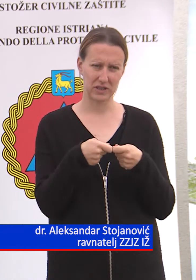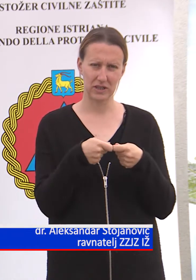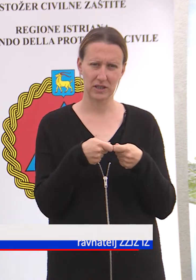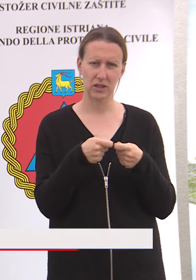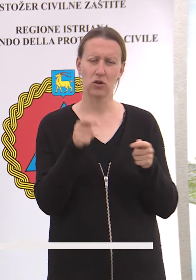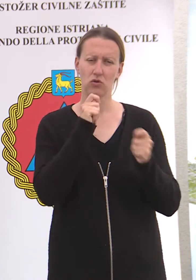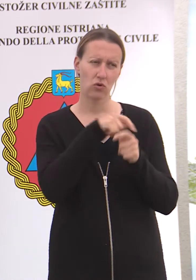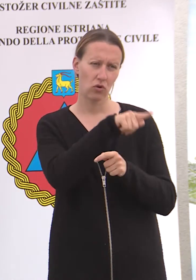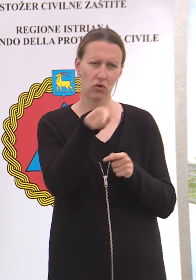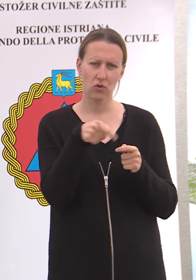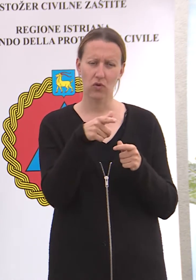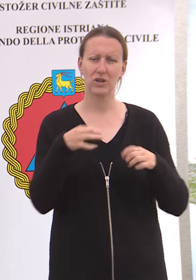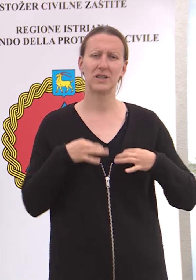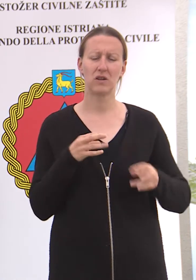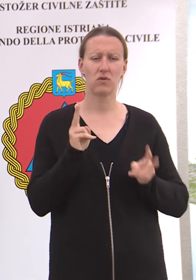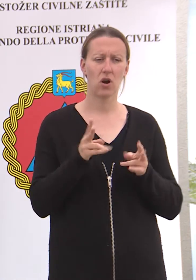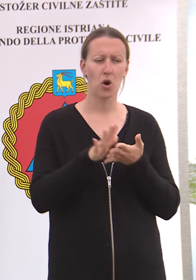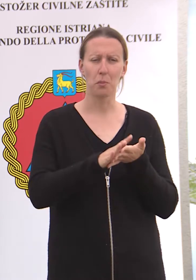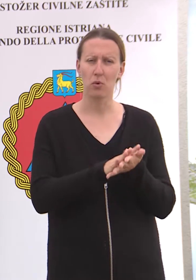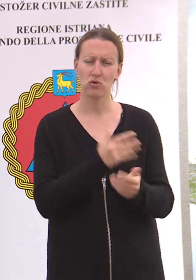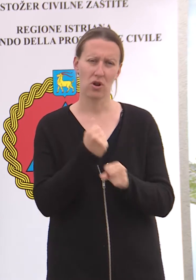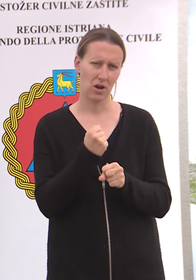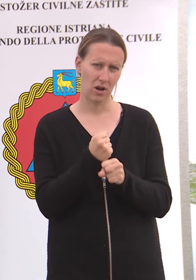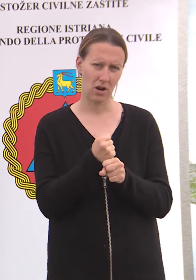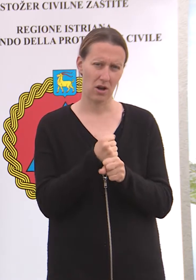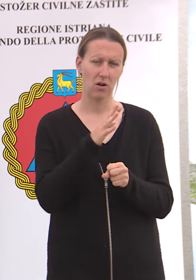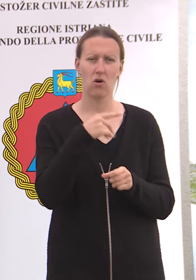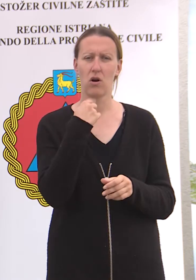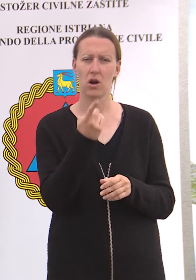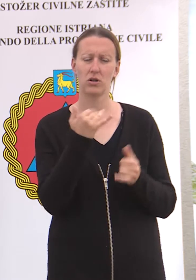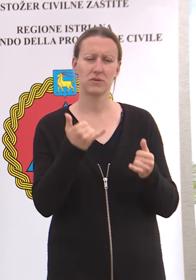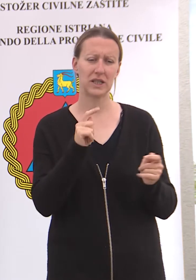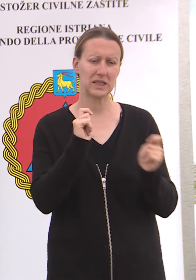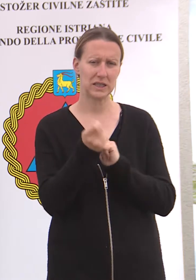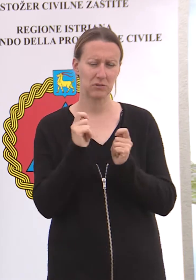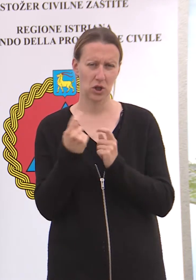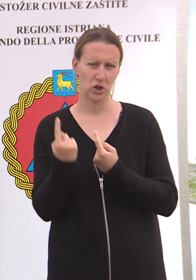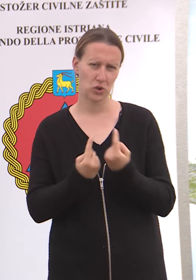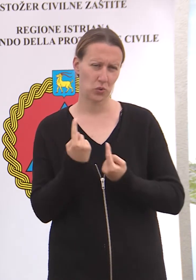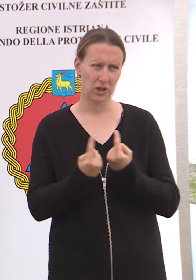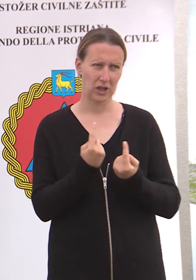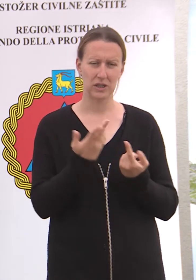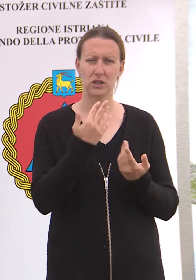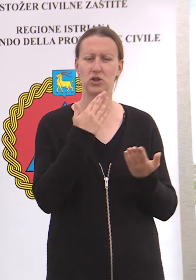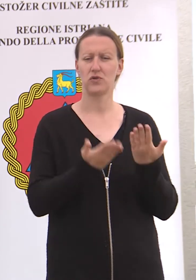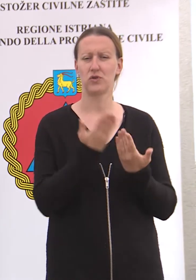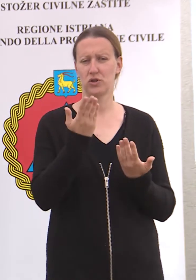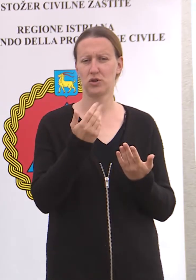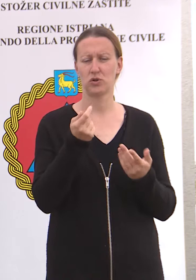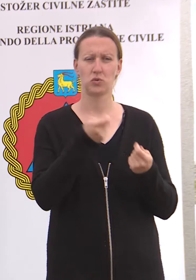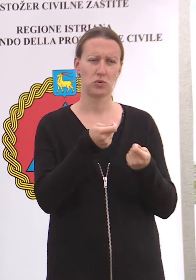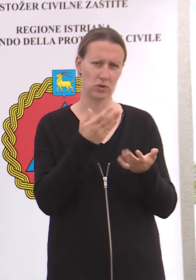koordinacije zdravstvenih ustanova oko početka rada, da tako kažem, sad izmjenjenim uvjetima, gdje će većina